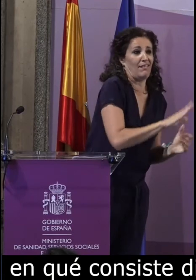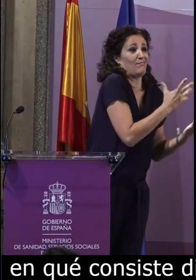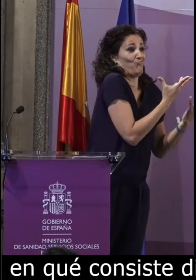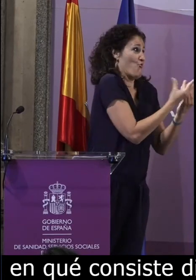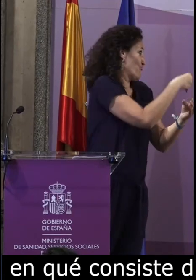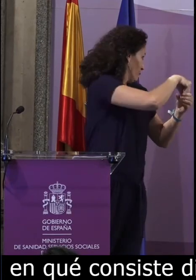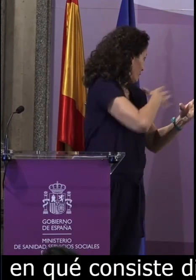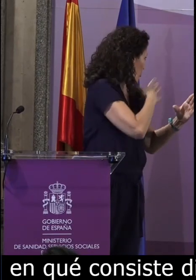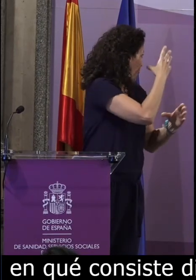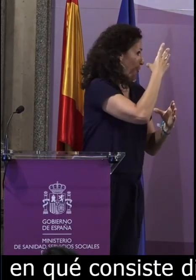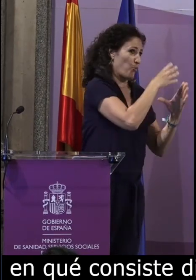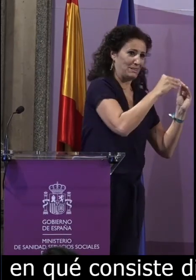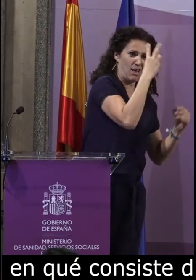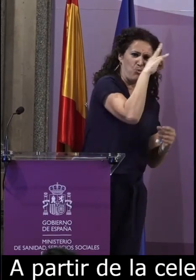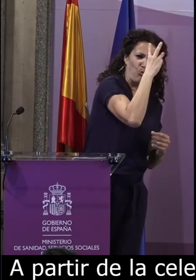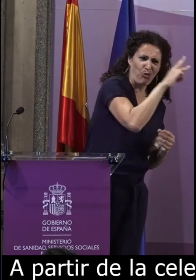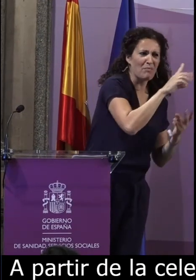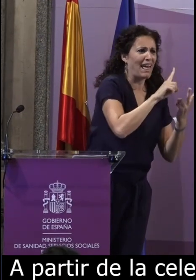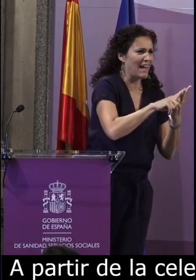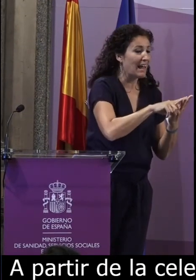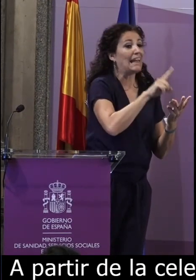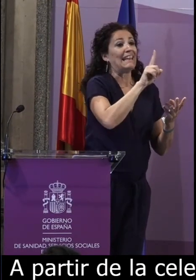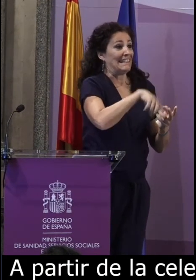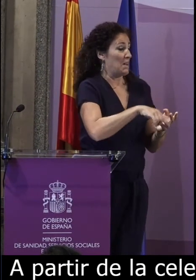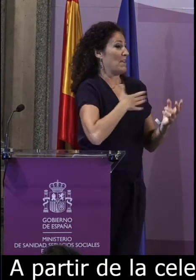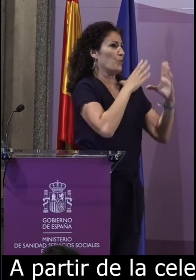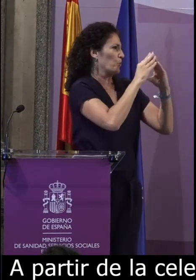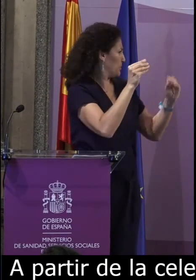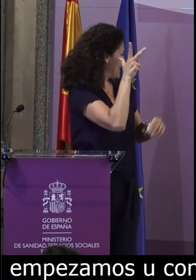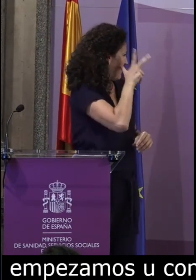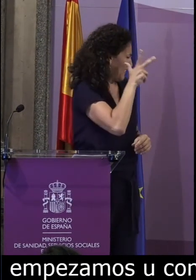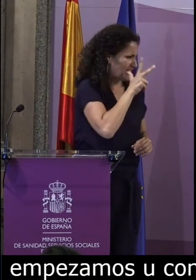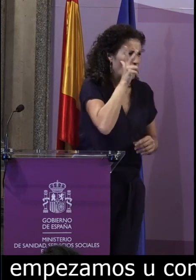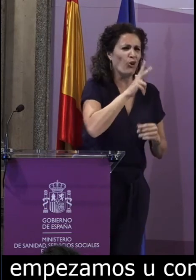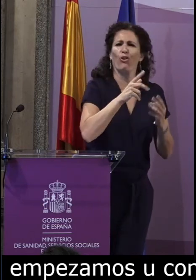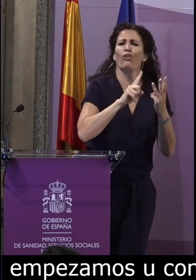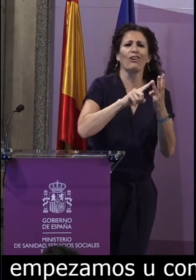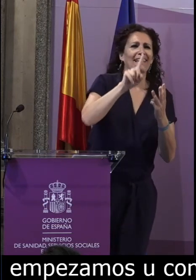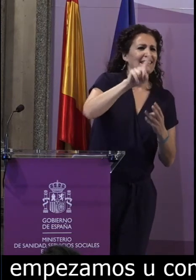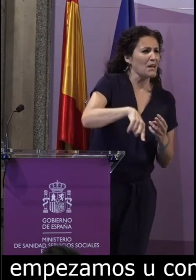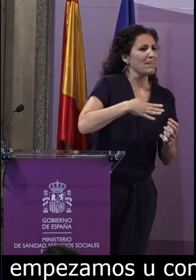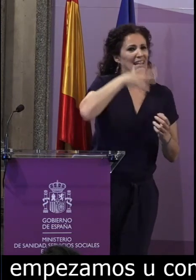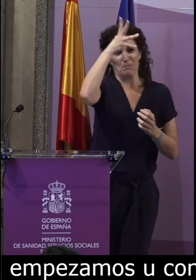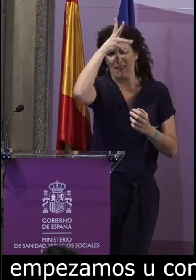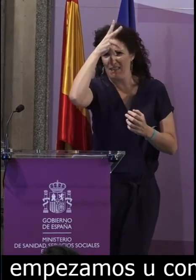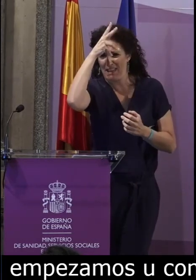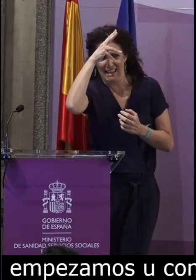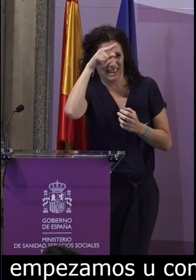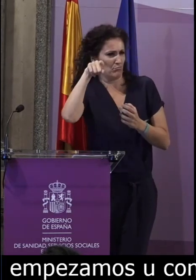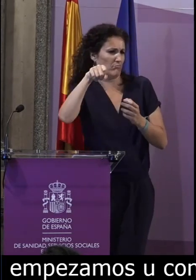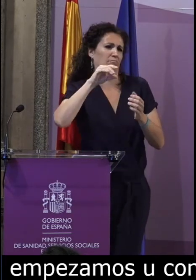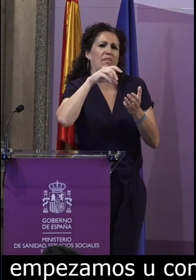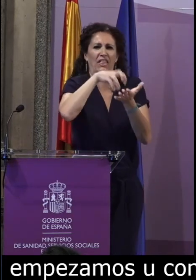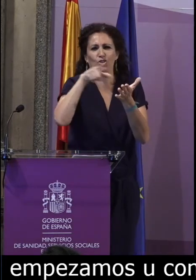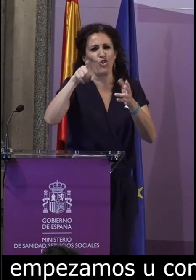como puede ser el Instituto de Estudios Catalanes, de la Universidad Pompeu Fabra, la Universidad de Vigo, el